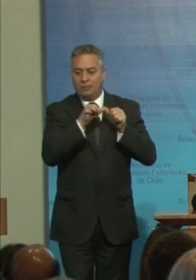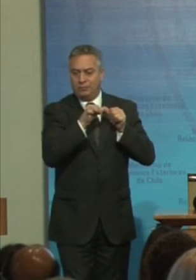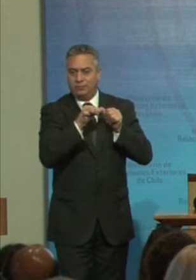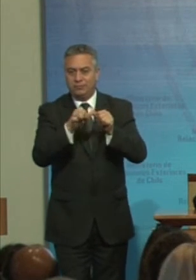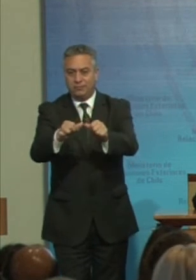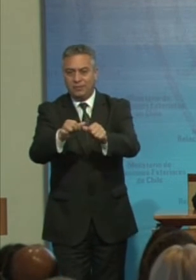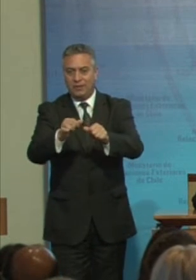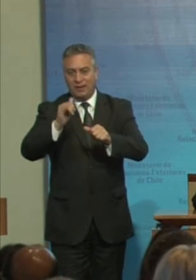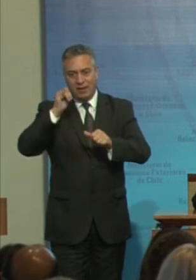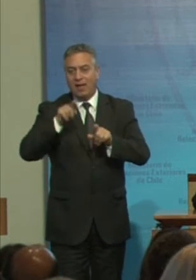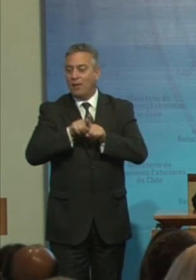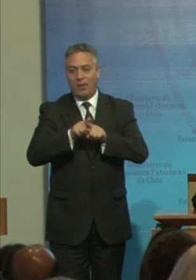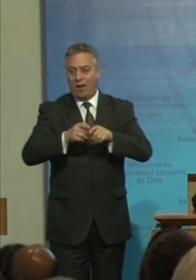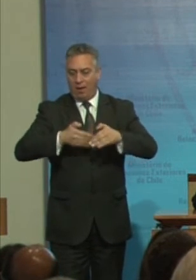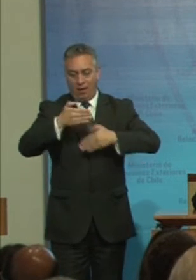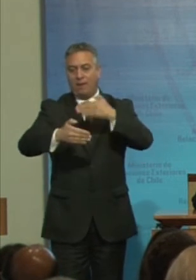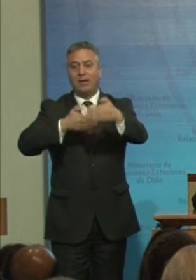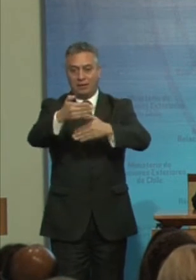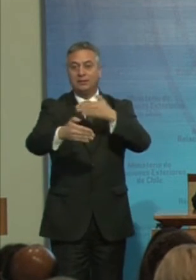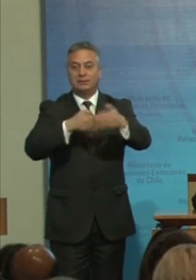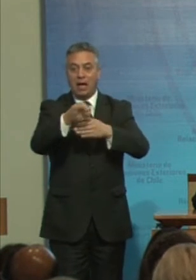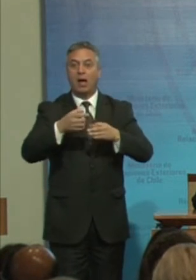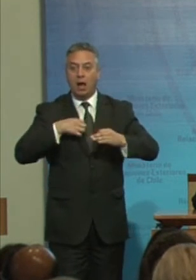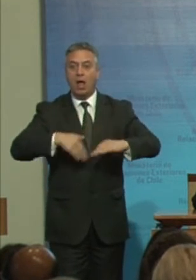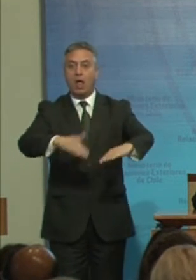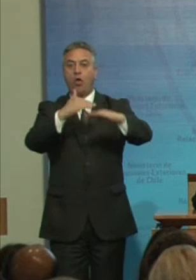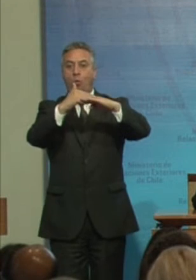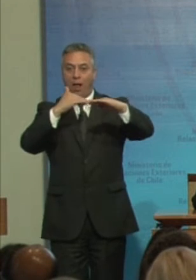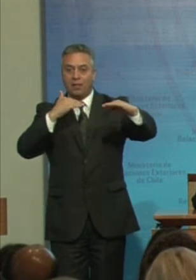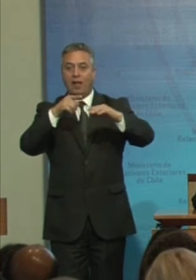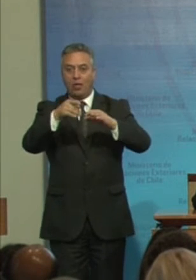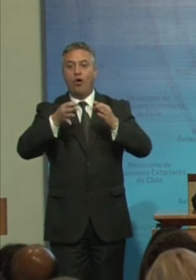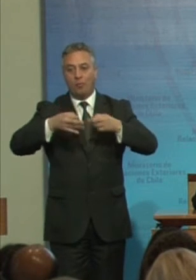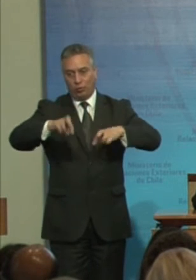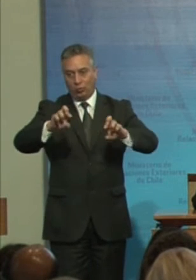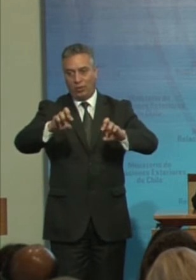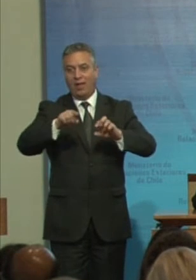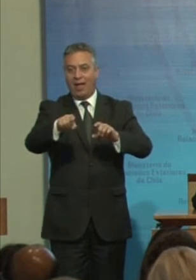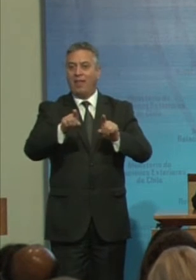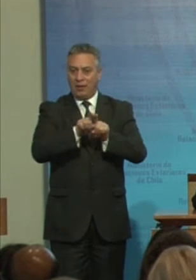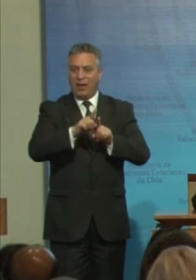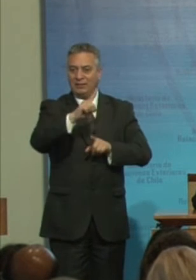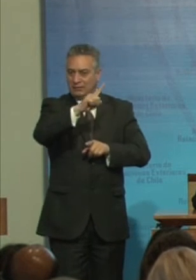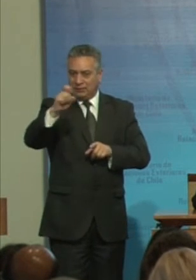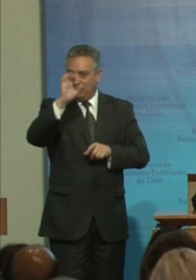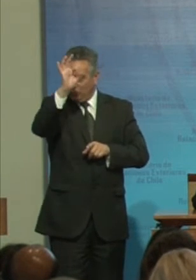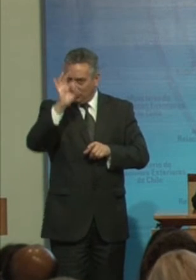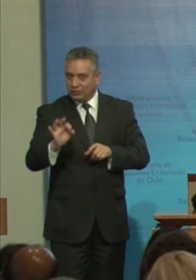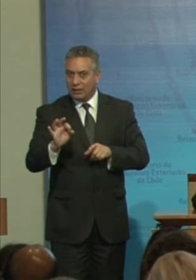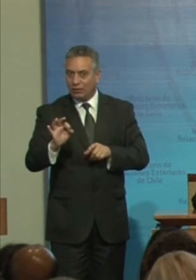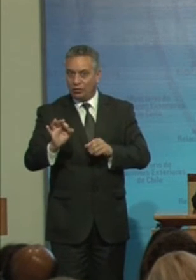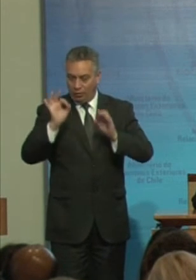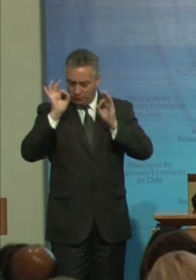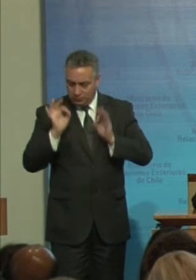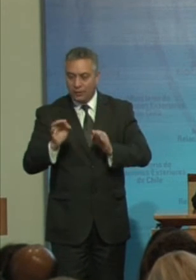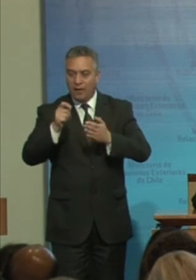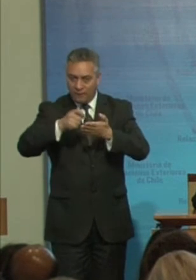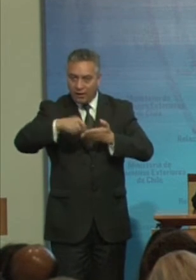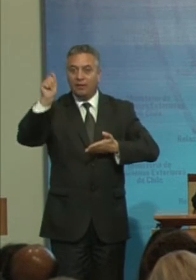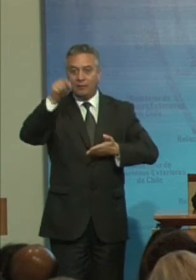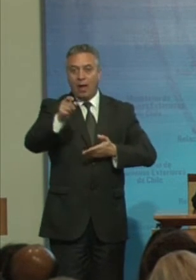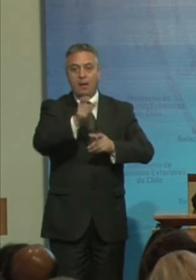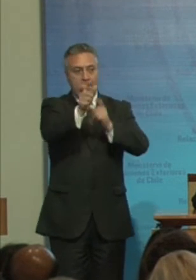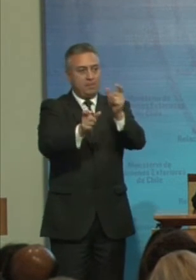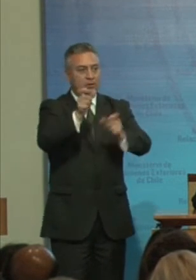O Hacia la igualdad De oportunidades Para la inclusión social Plena y efectiva De las personas De